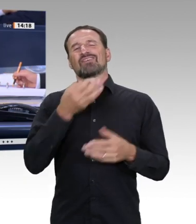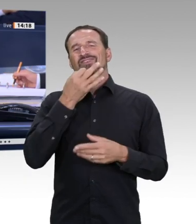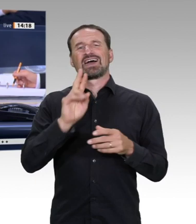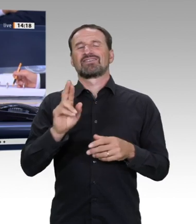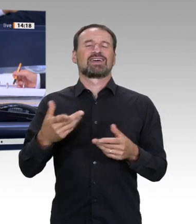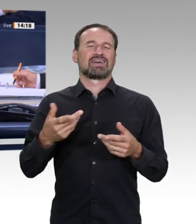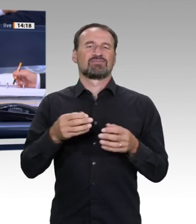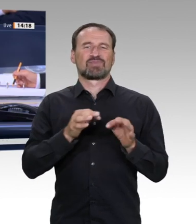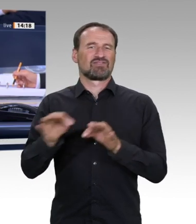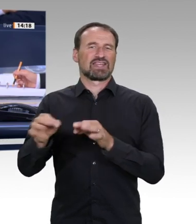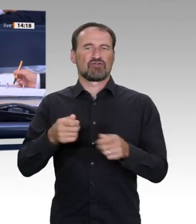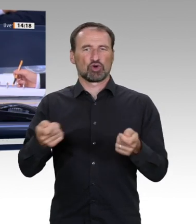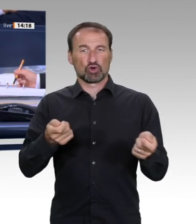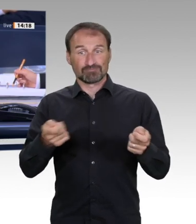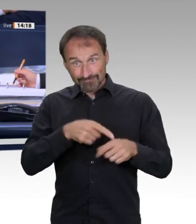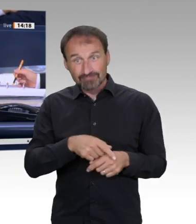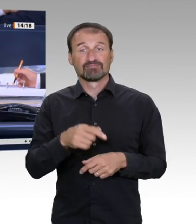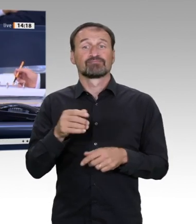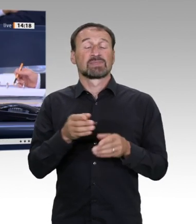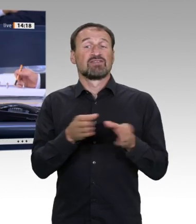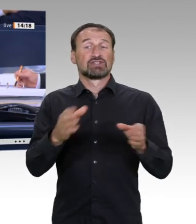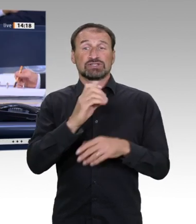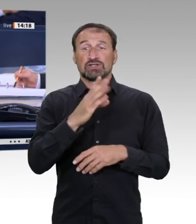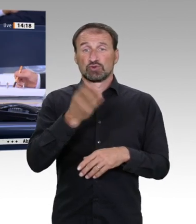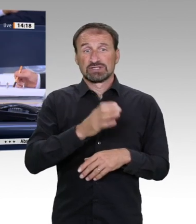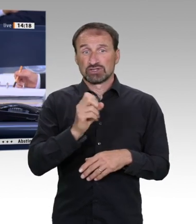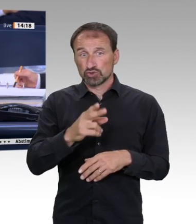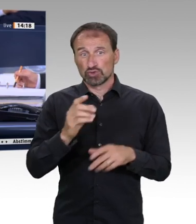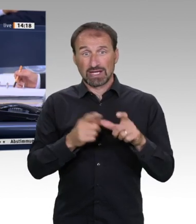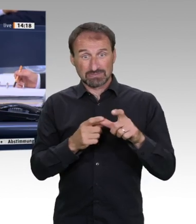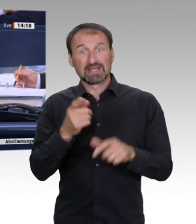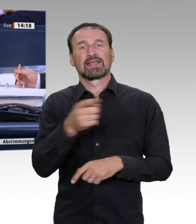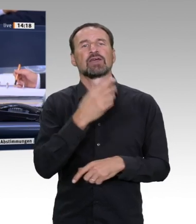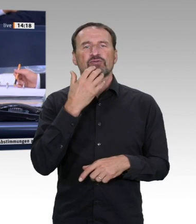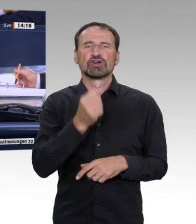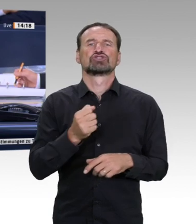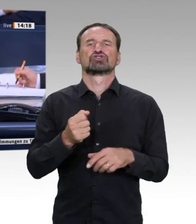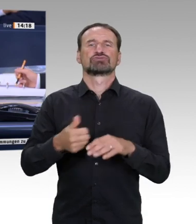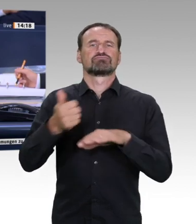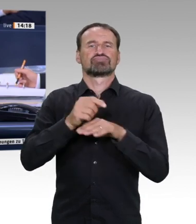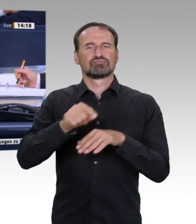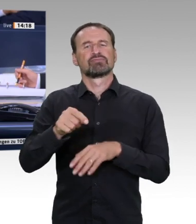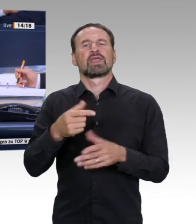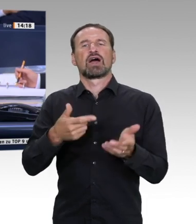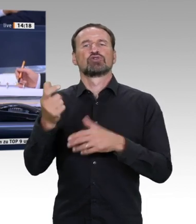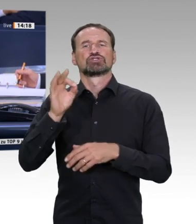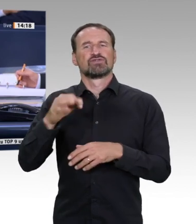Der Ausschuss empfiehlt unter Buchstabe a seine Beschlussempfehlung auf Drucksache 19 4777, den Antrag der Fraktion der FDP auf Drucksache